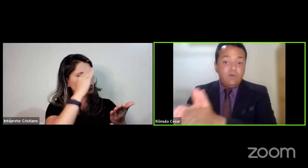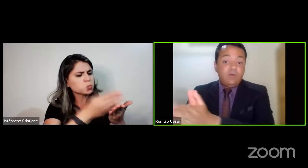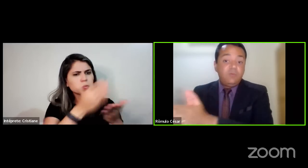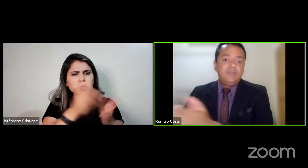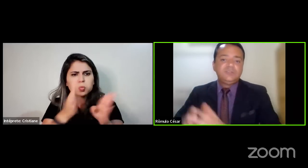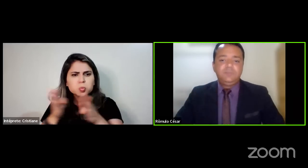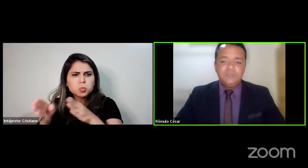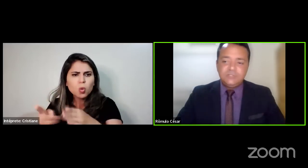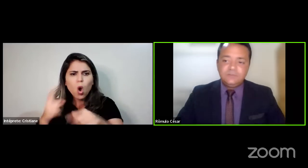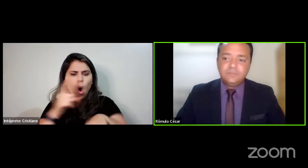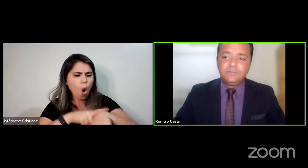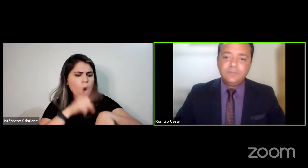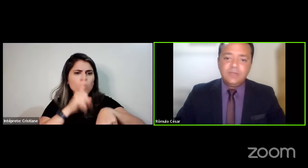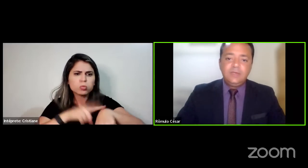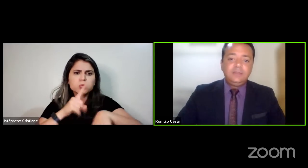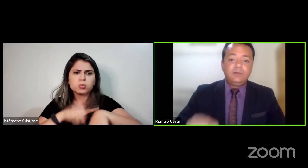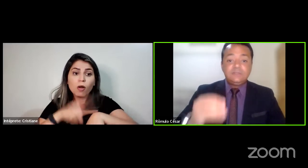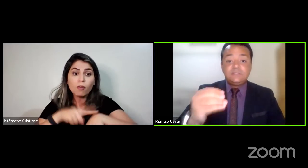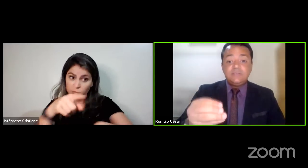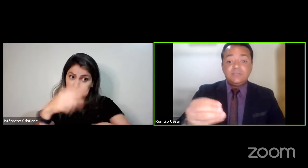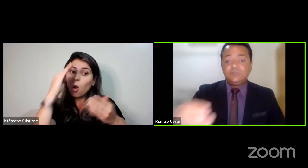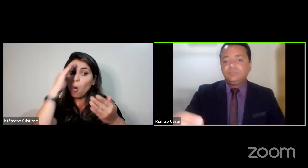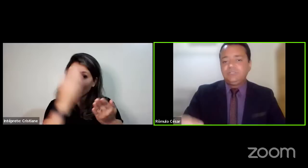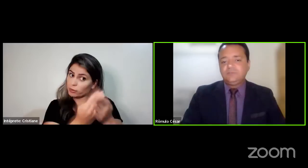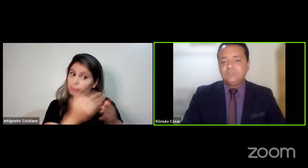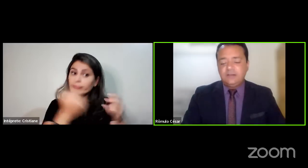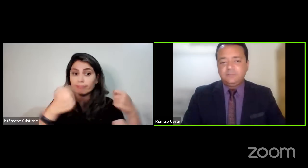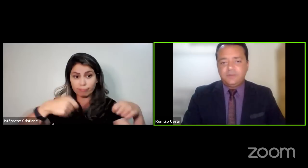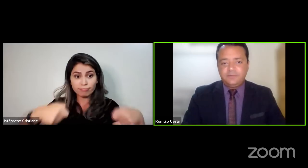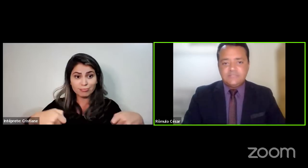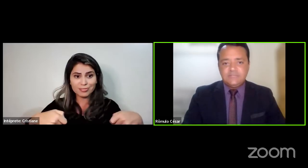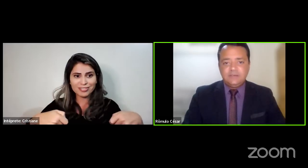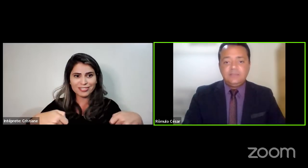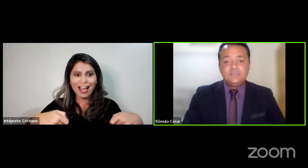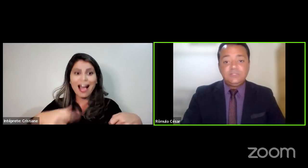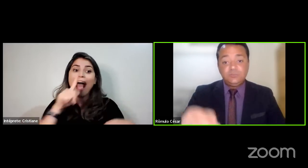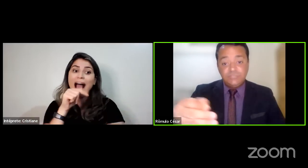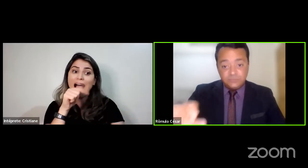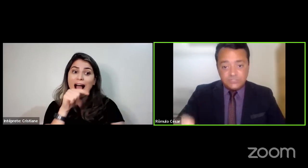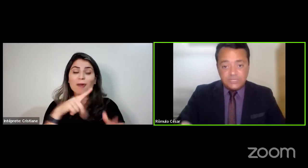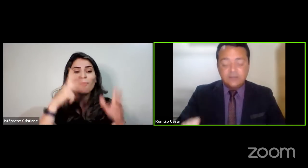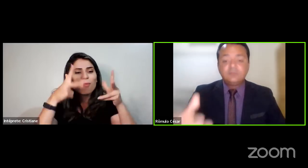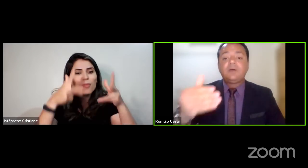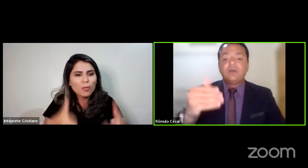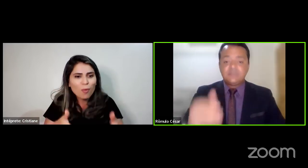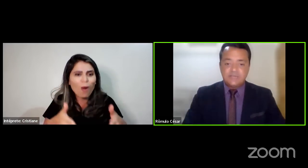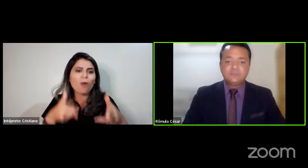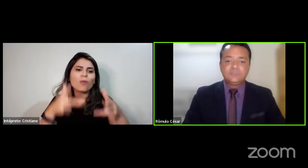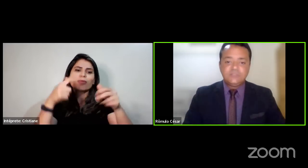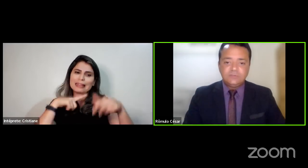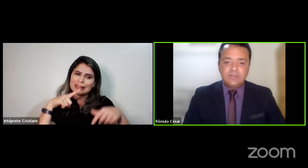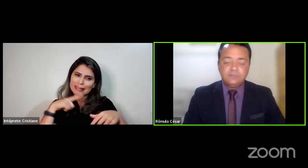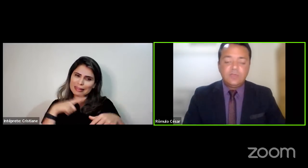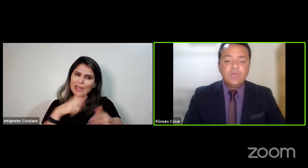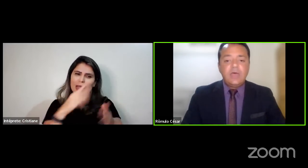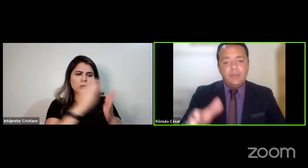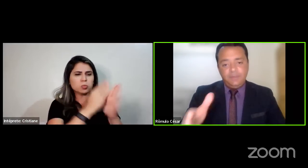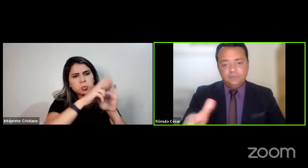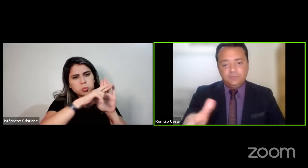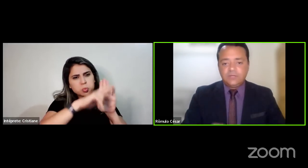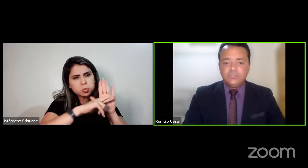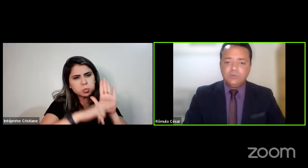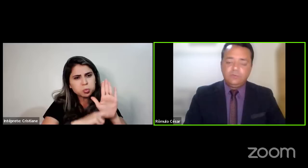fazer igual o médico pediu. Então, existe um jeito certo para fazer. Existe um jeito certo para alcançar os resultados.